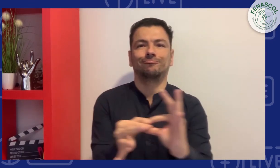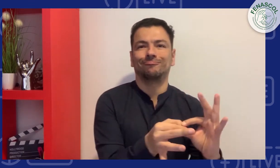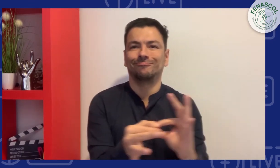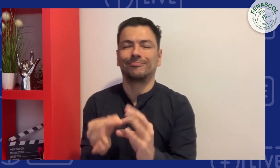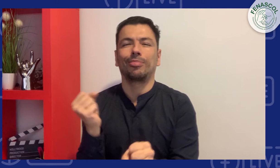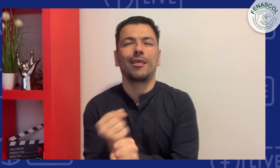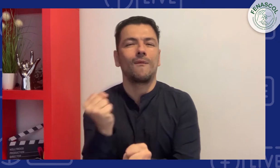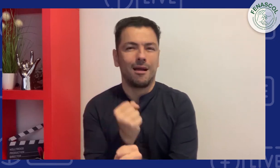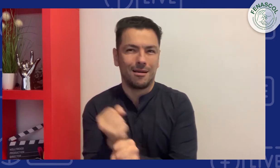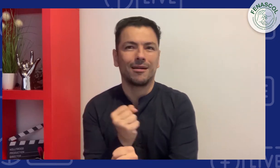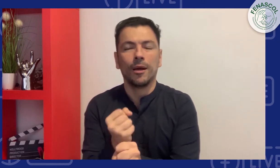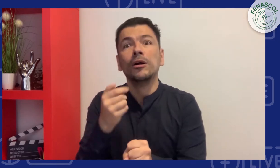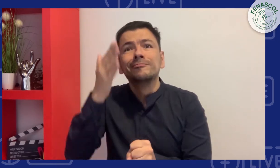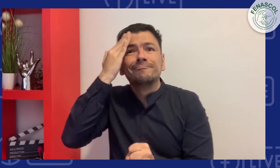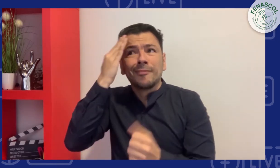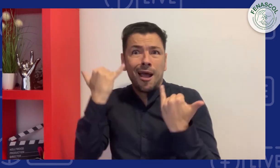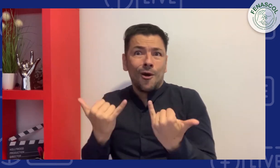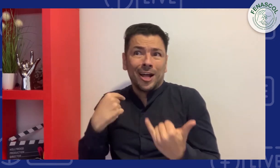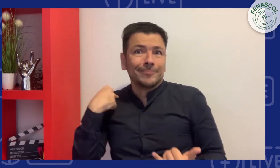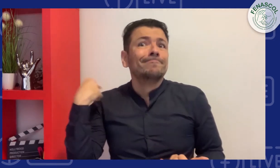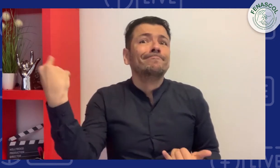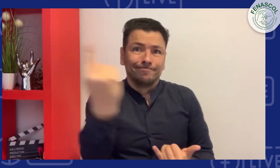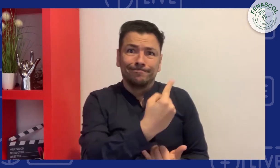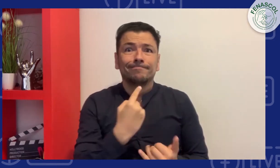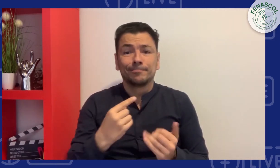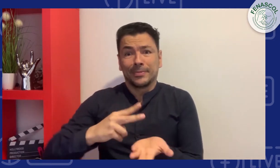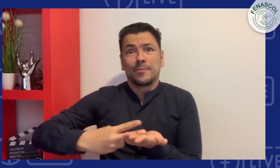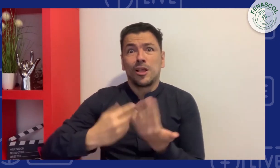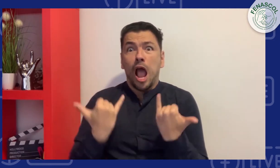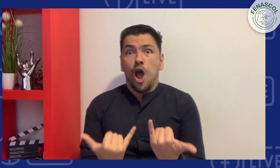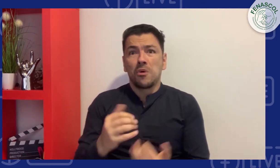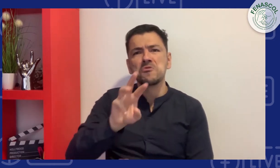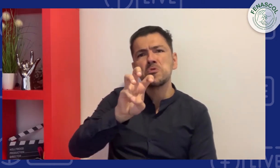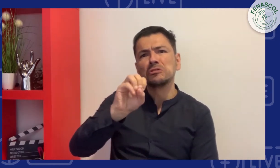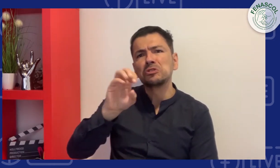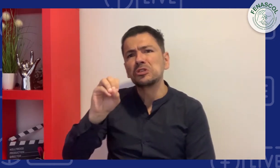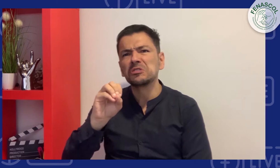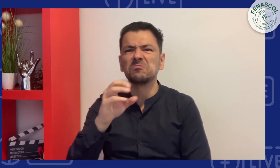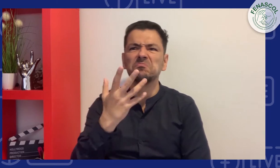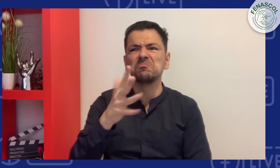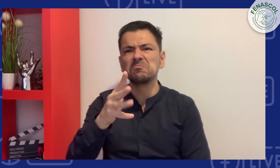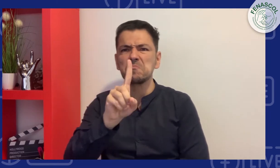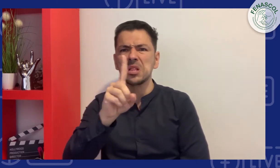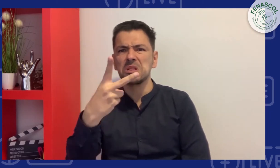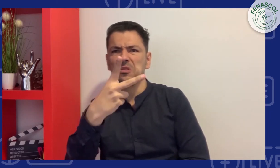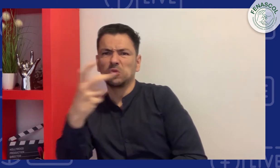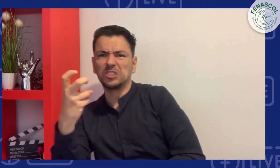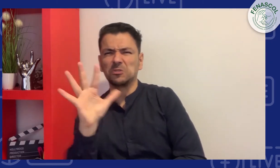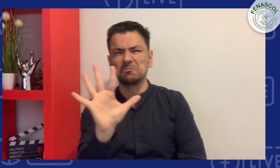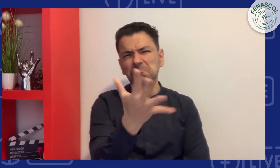con intérpretes oyentes como con intérpretes sordos, trabajando en dupla. Como sabemos, contamos más